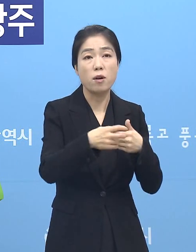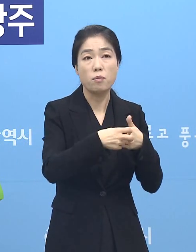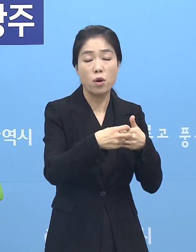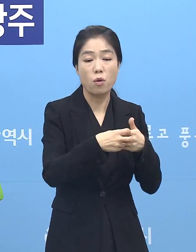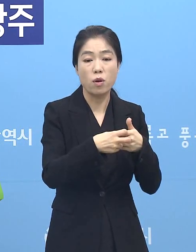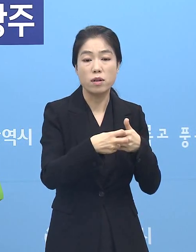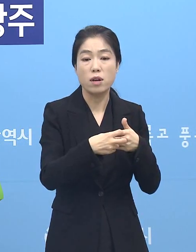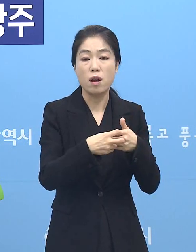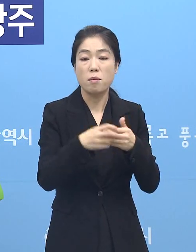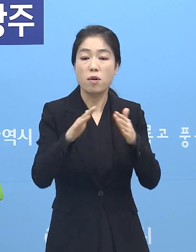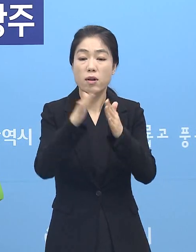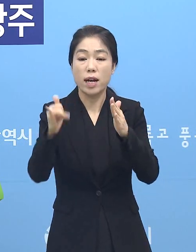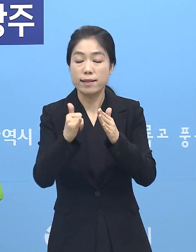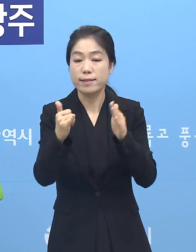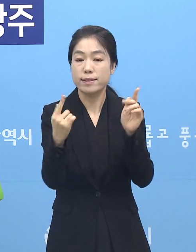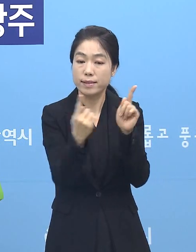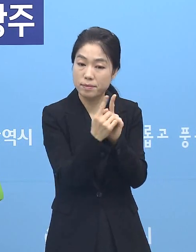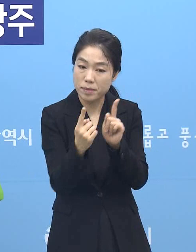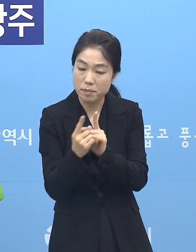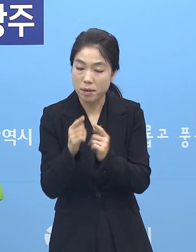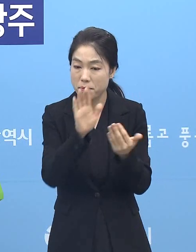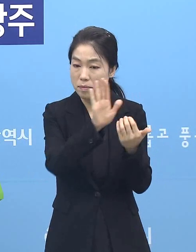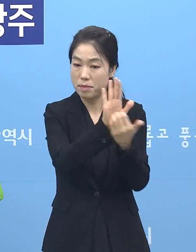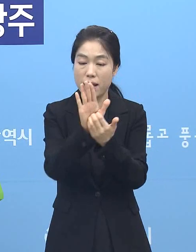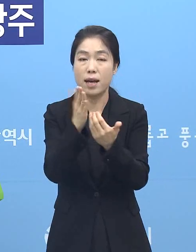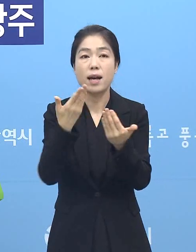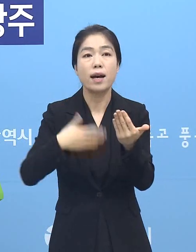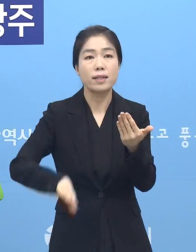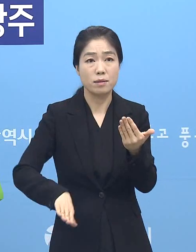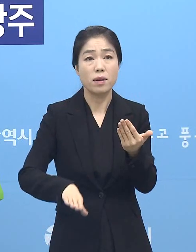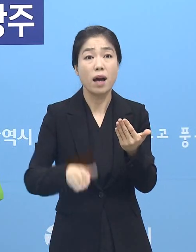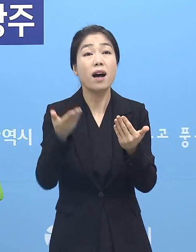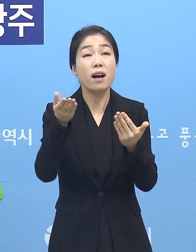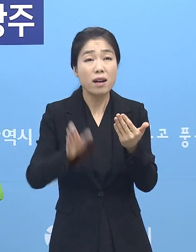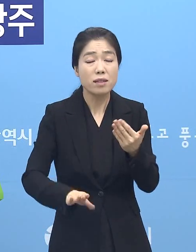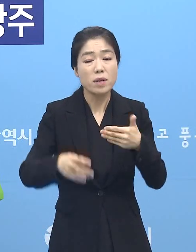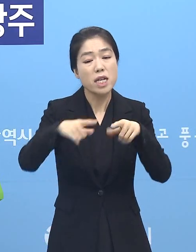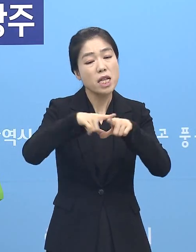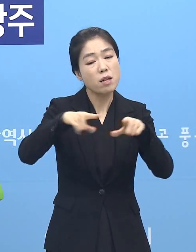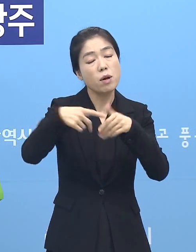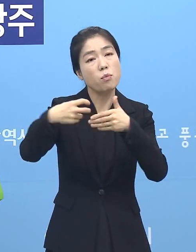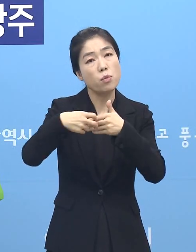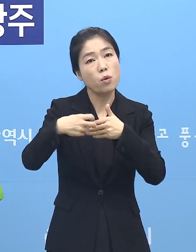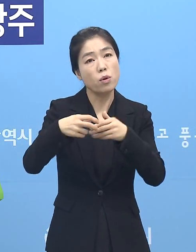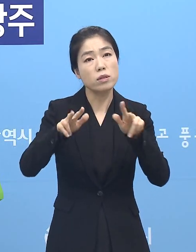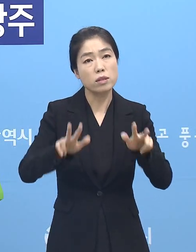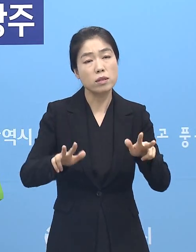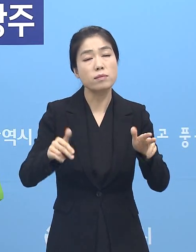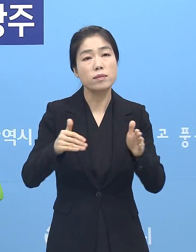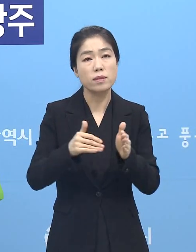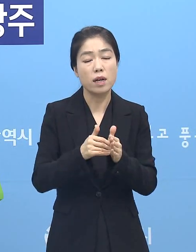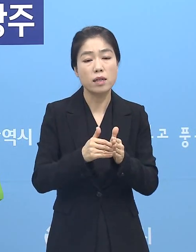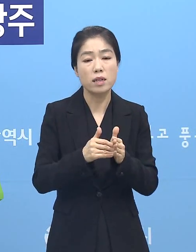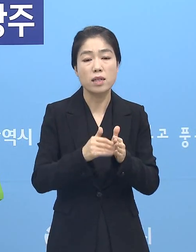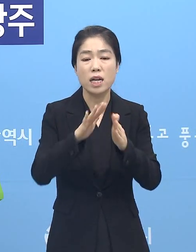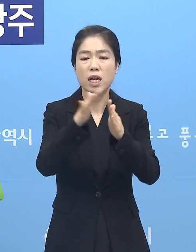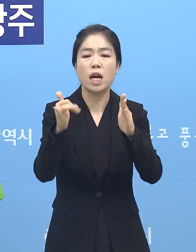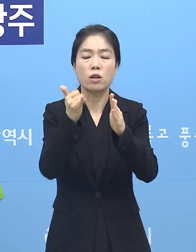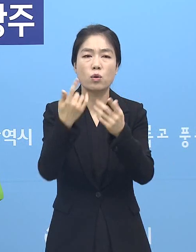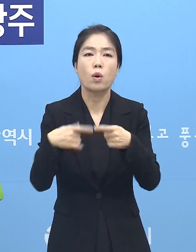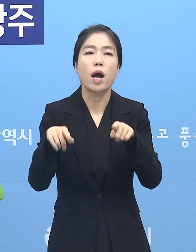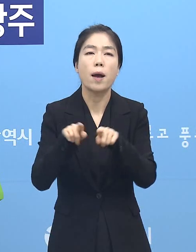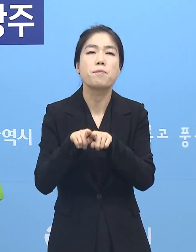접견이나 이런 것이 좀 차단되고 있지만 일반 병원 같은 경우는 아직까지는 보호자들이